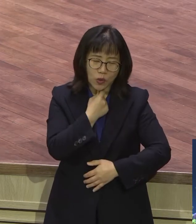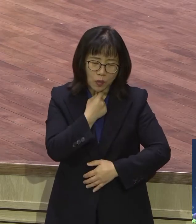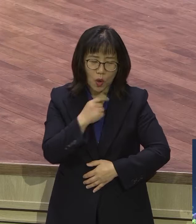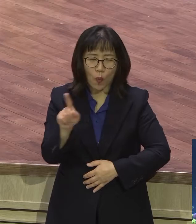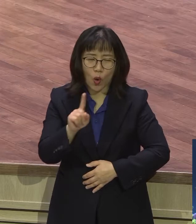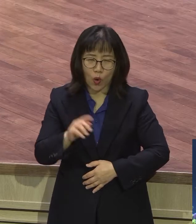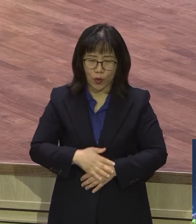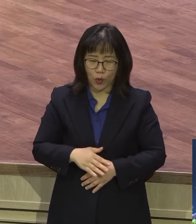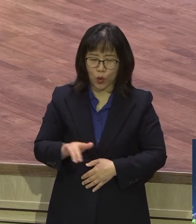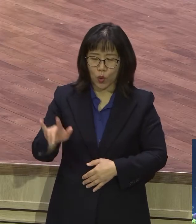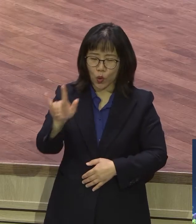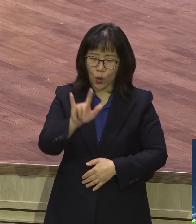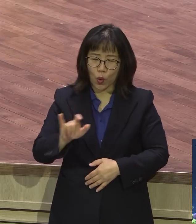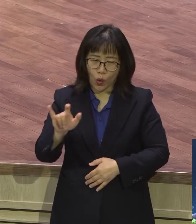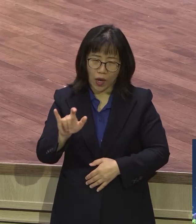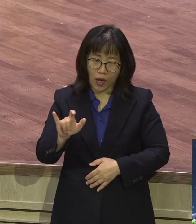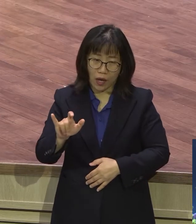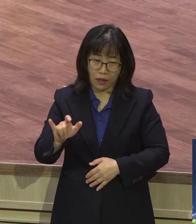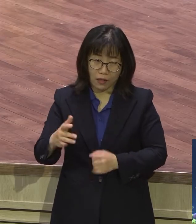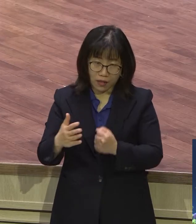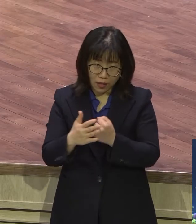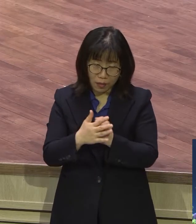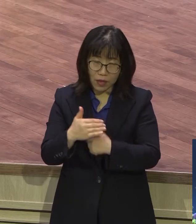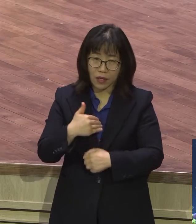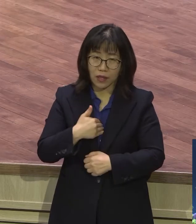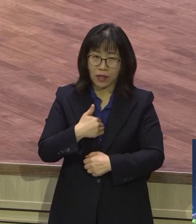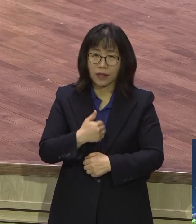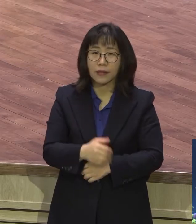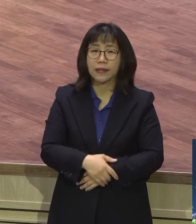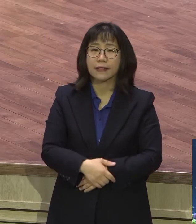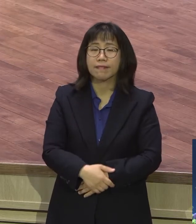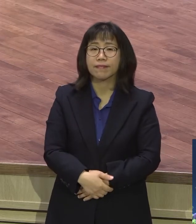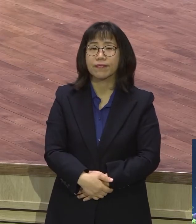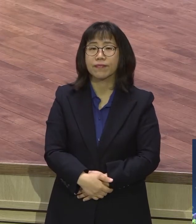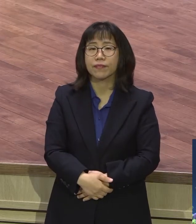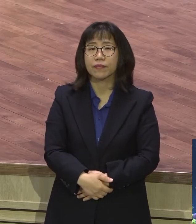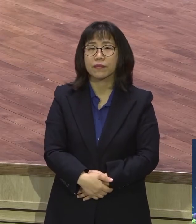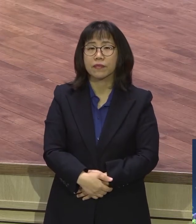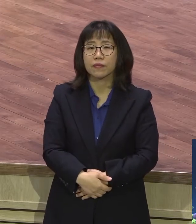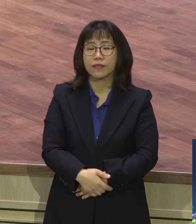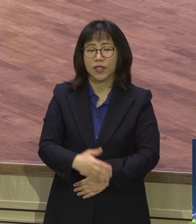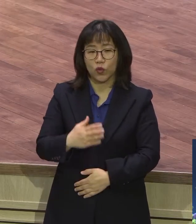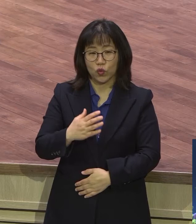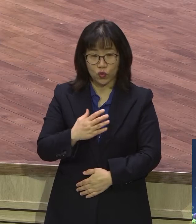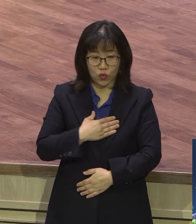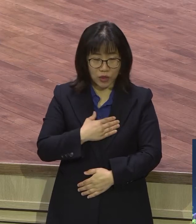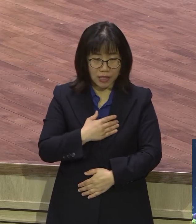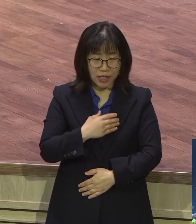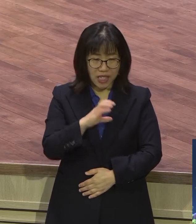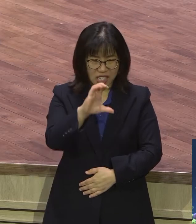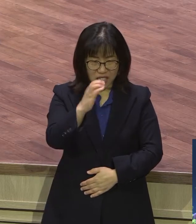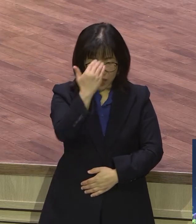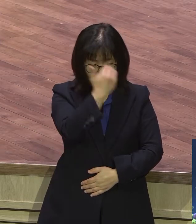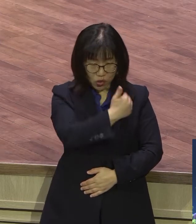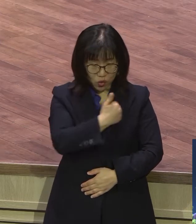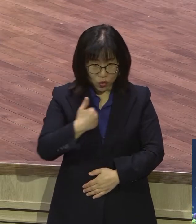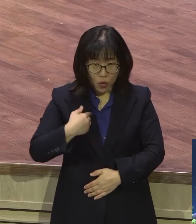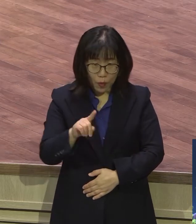바이러스가 지금 걸린 어느 교인이 전화가 왔습니다. 우리 교회도 우리